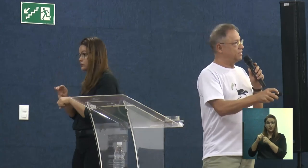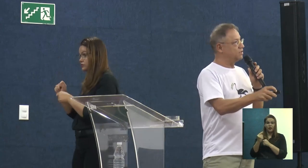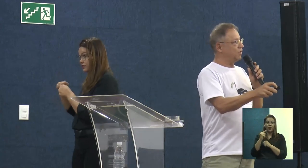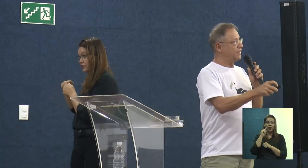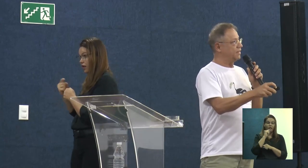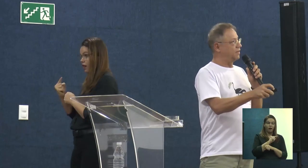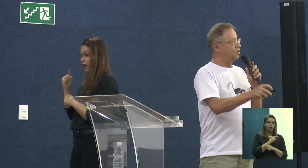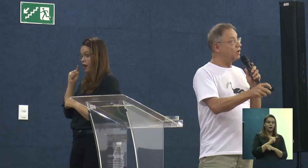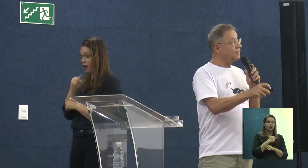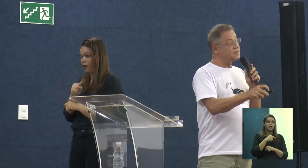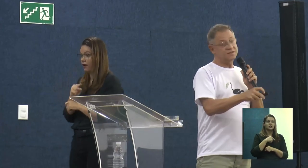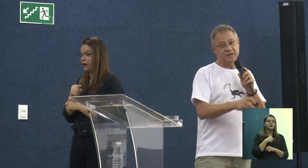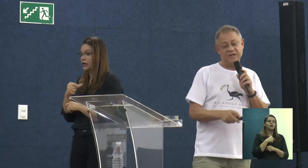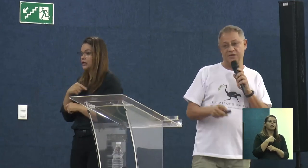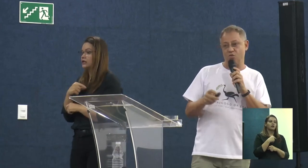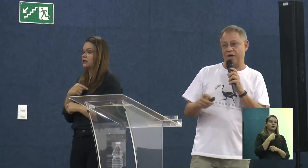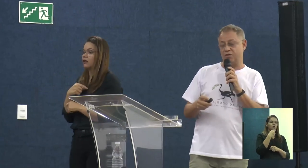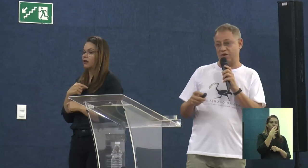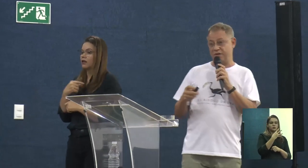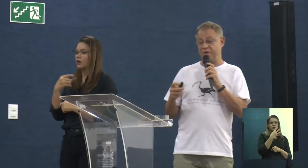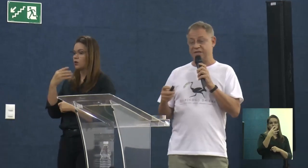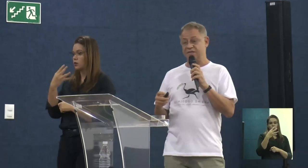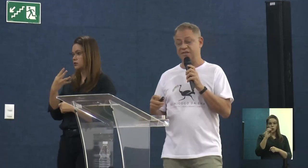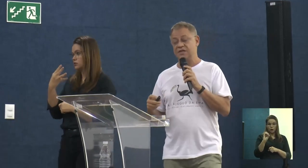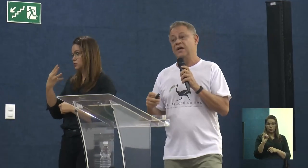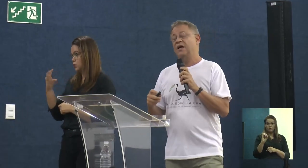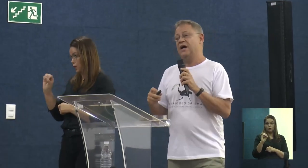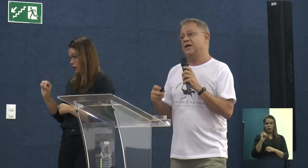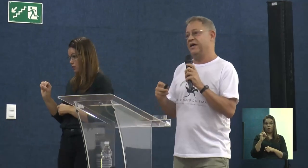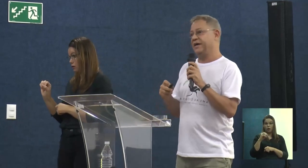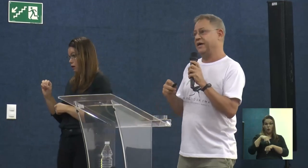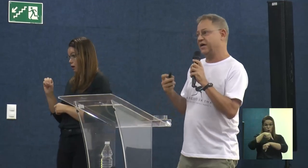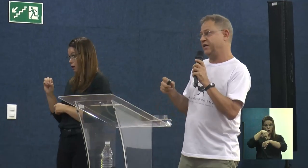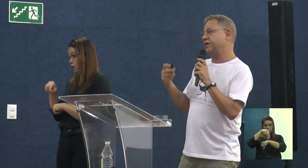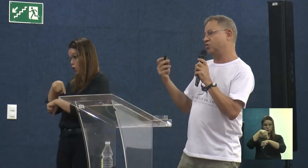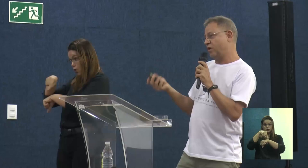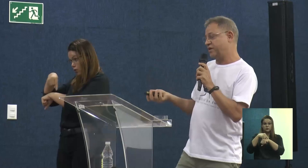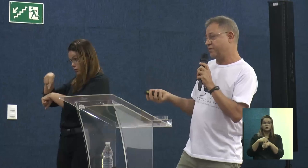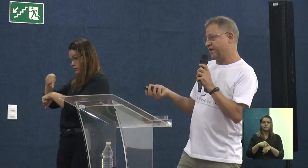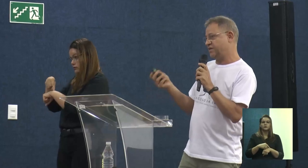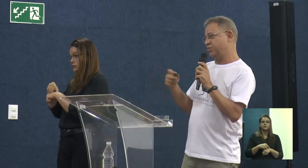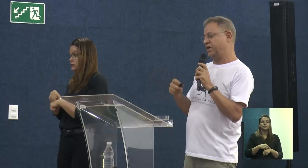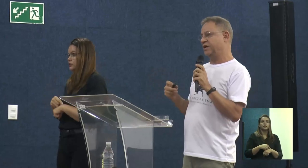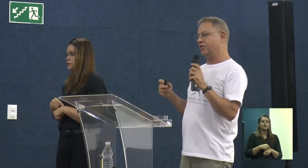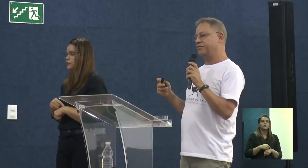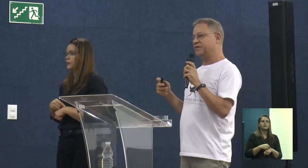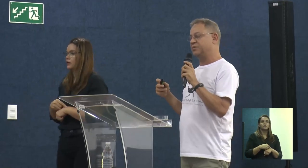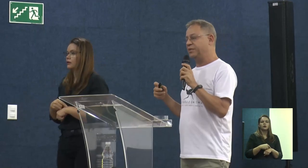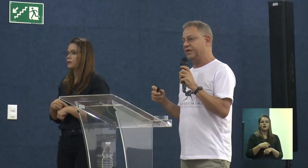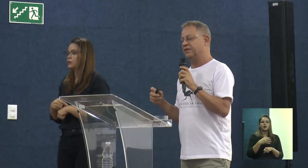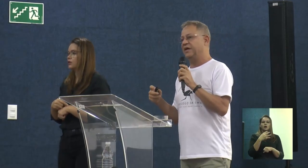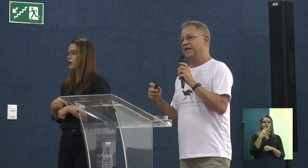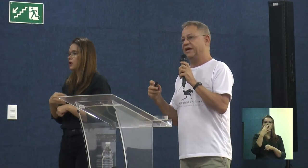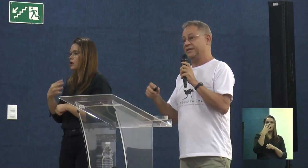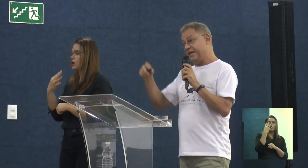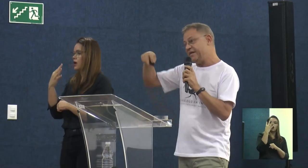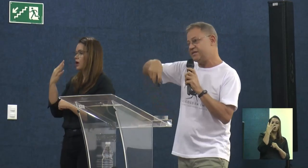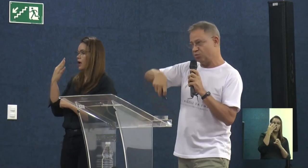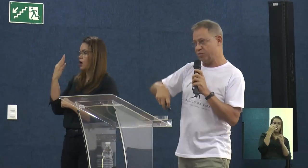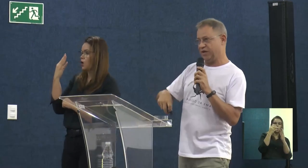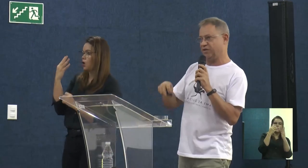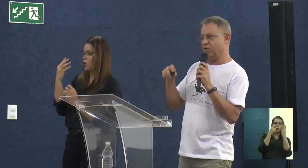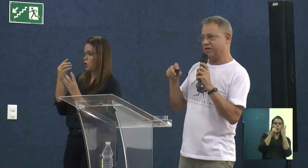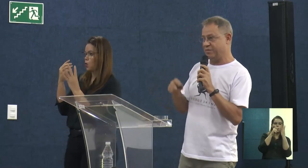então, ele tem 440 horas, né, são quatro quadrimestres. Mas, aqui, quadrimestre, porque a UFSB, ela,